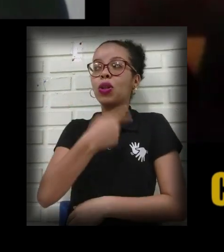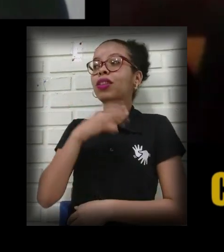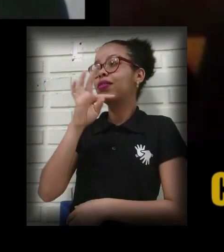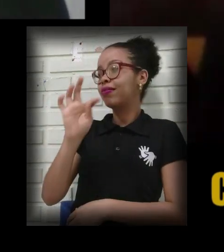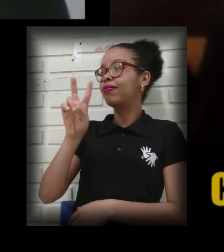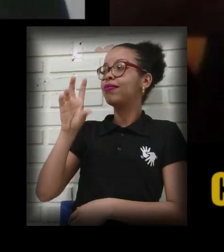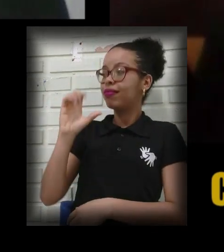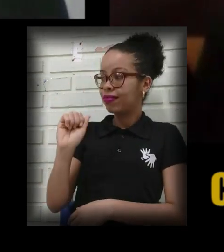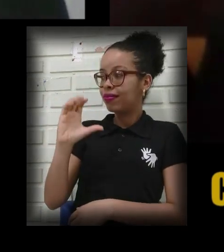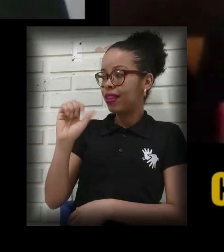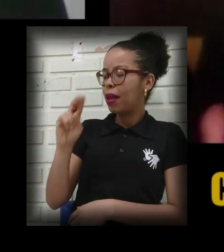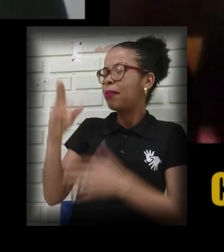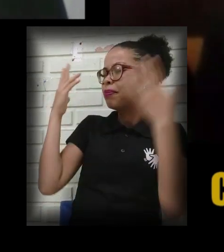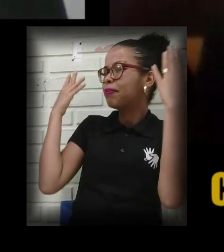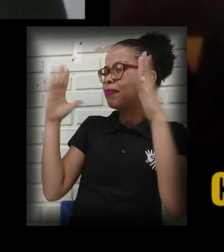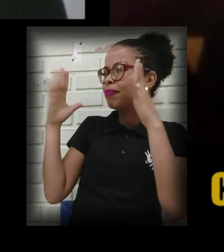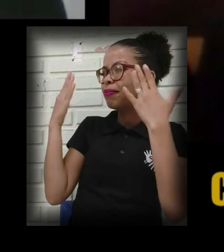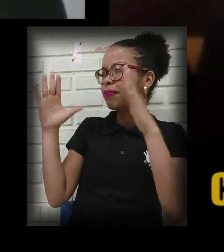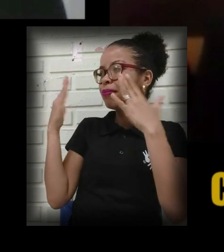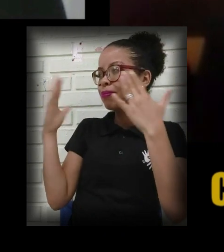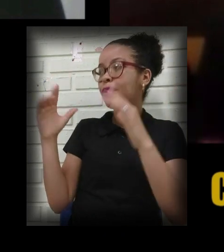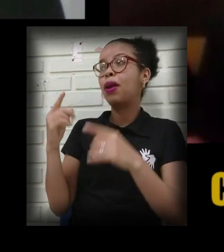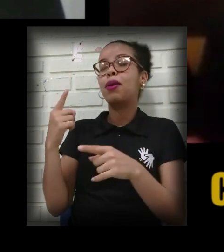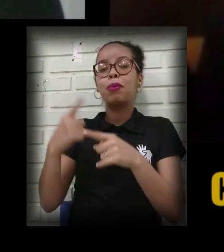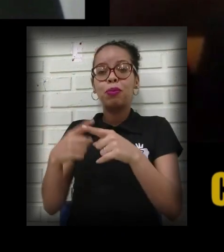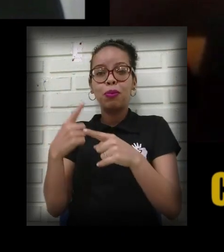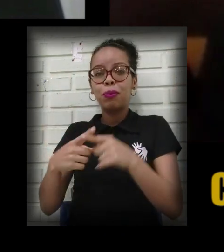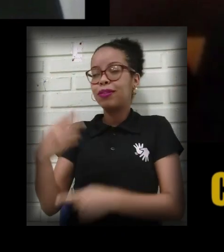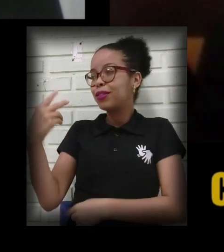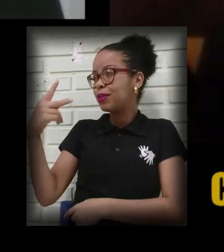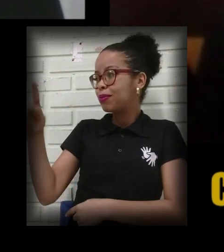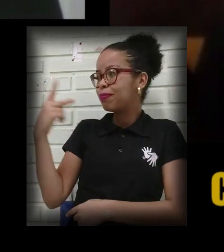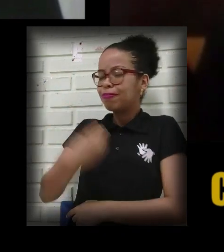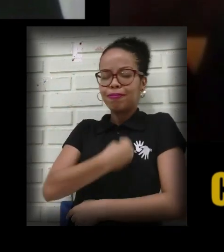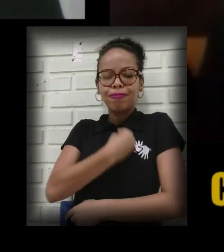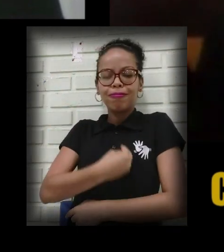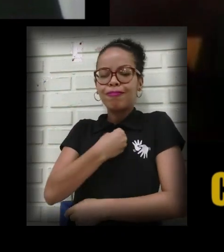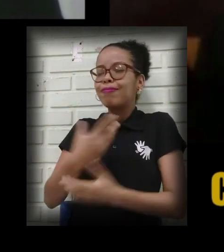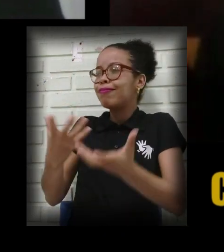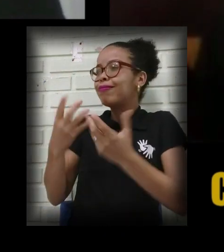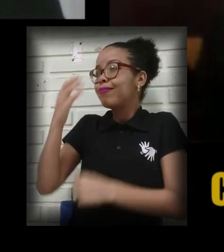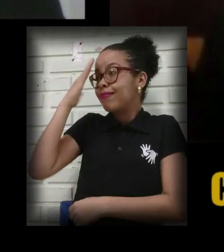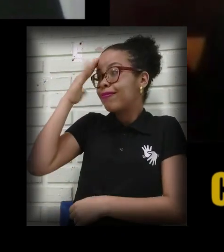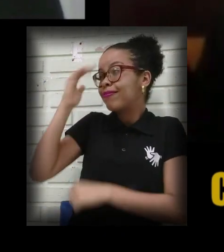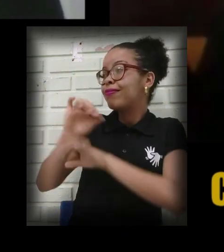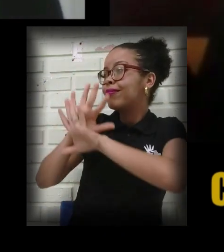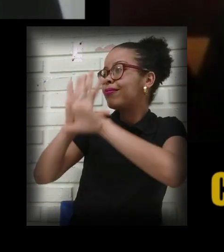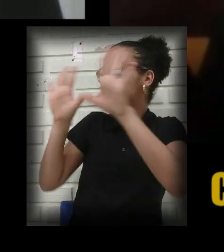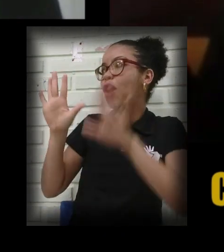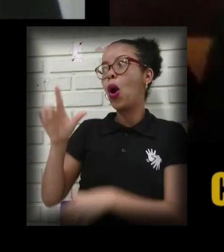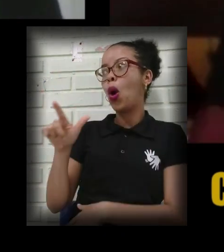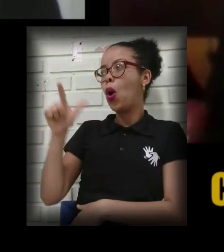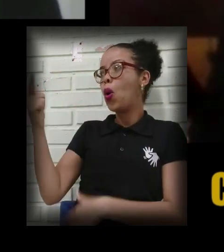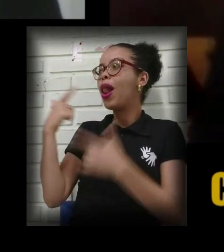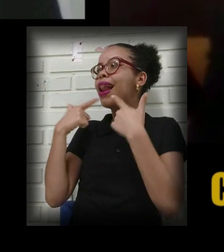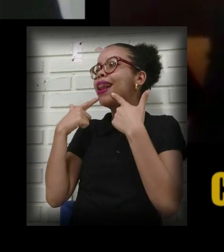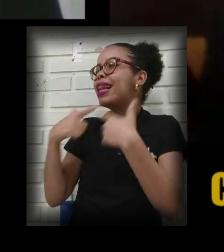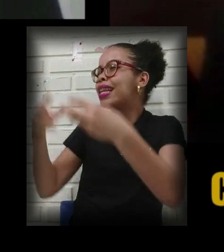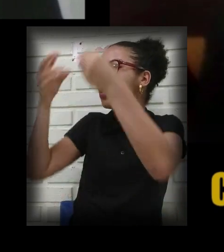Cacau. Primeiro, parabéns, né? Dedicar a sua carreira a entender uma outra linguagem já é fantástico.